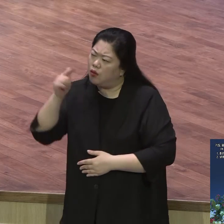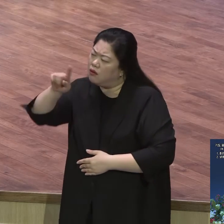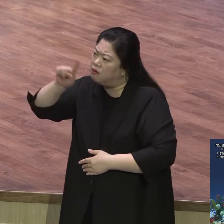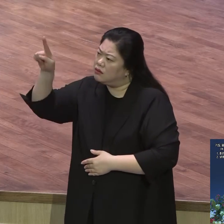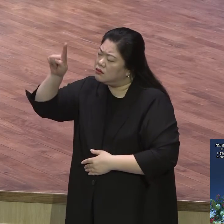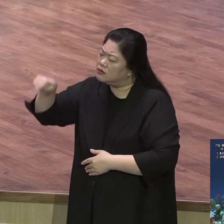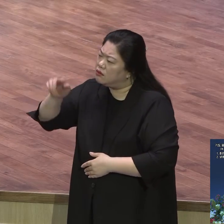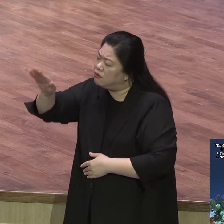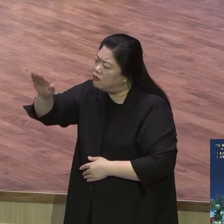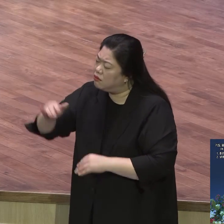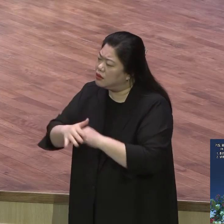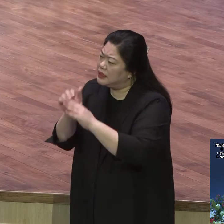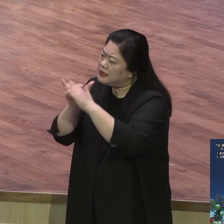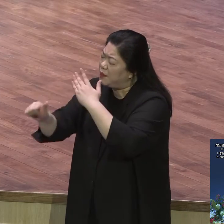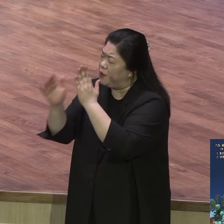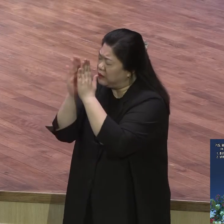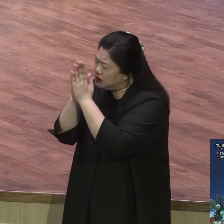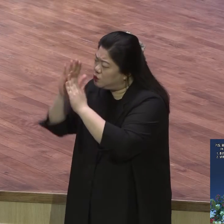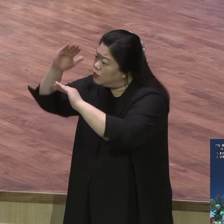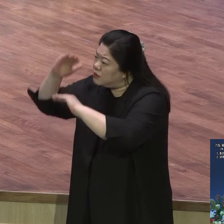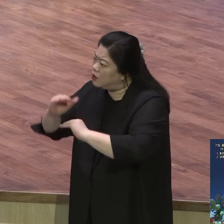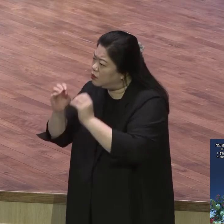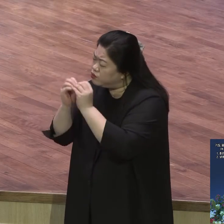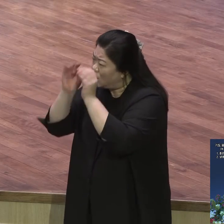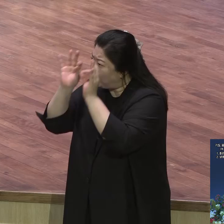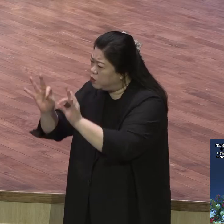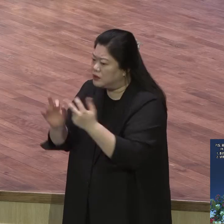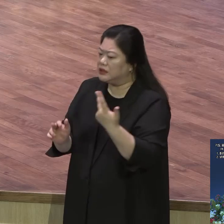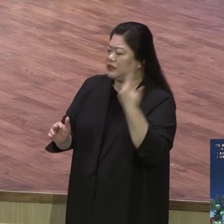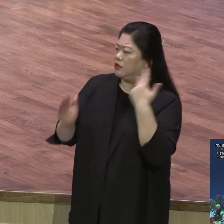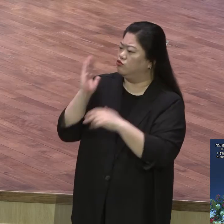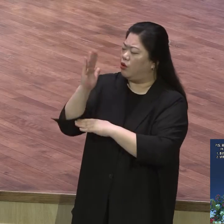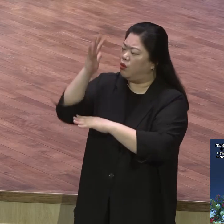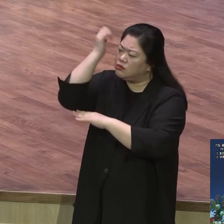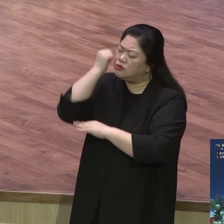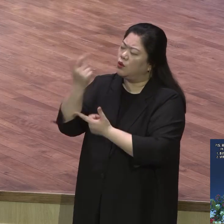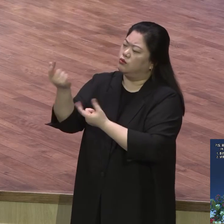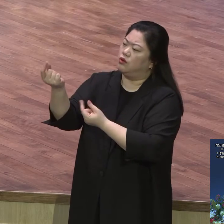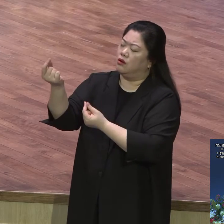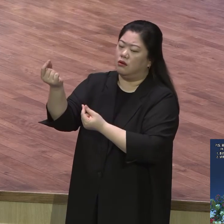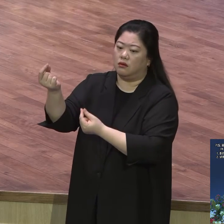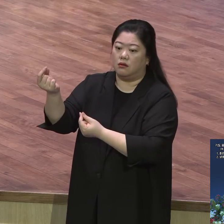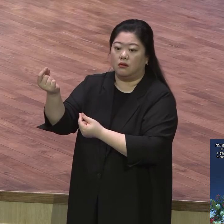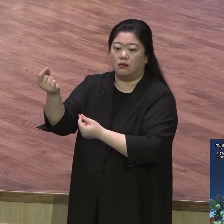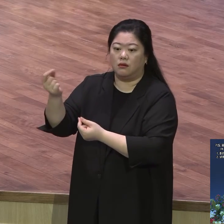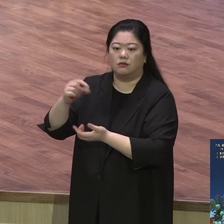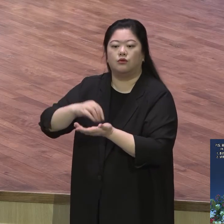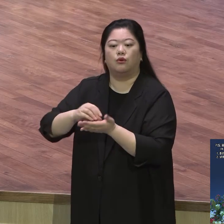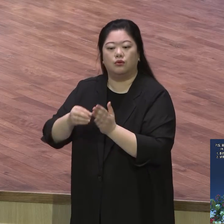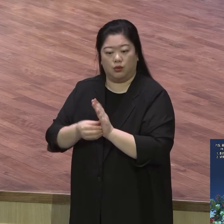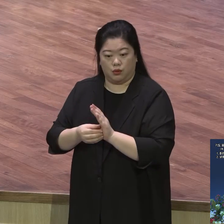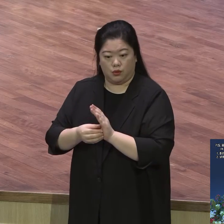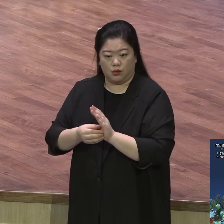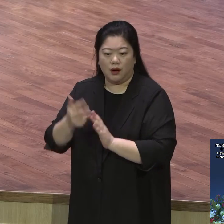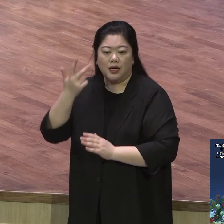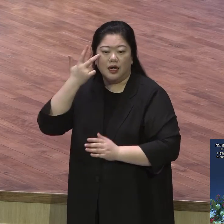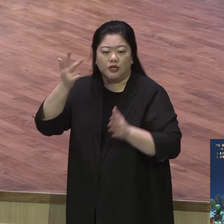그래서 여러분들이 기도하면요 하나님께서 여러분을 크게 모여 기도 위력이 얼마나